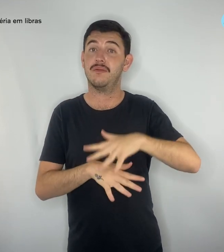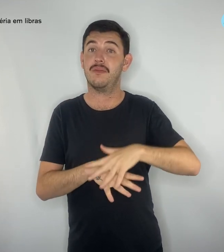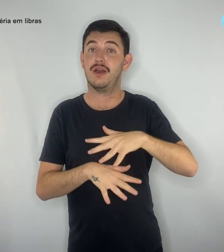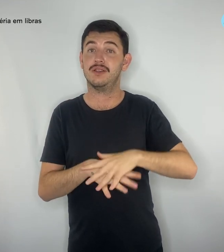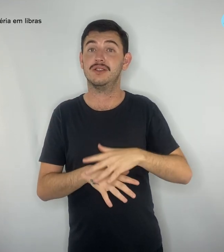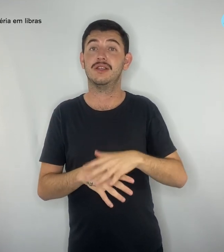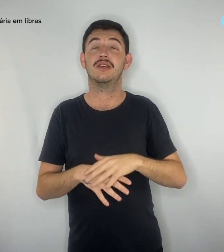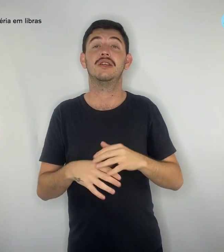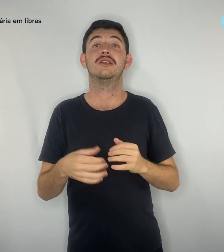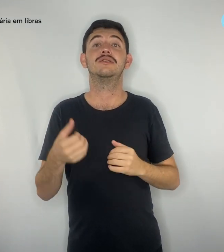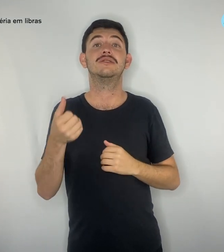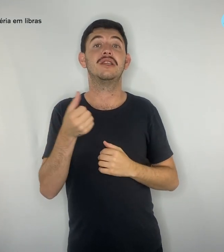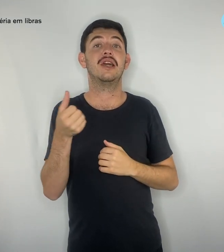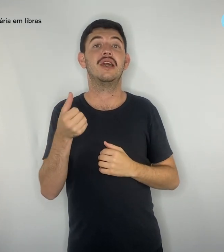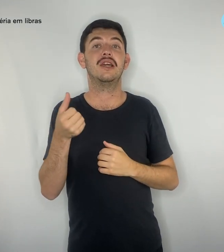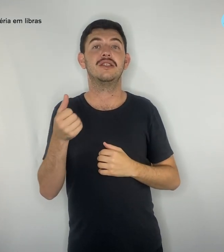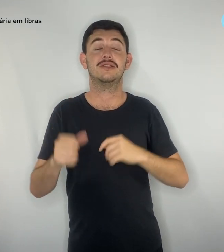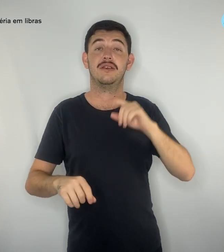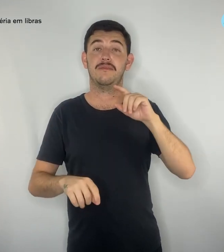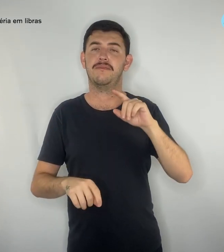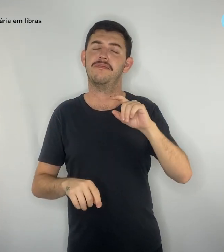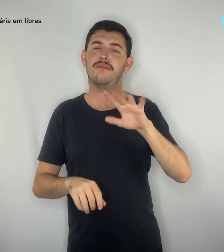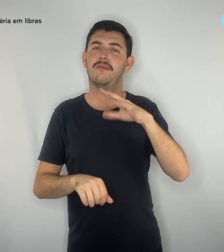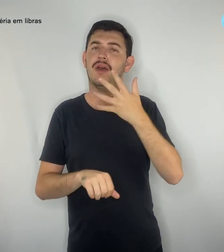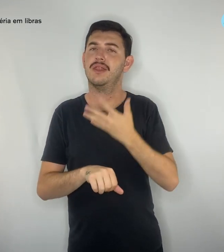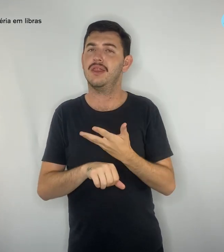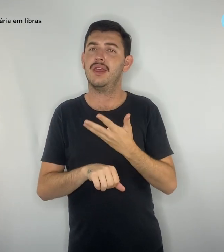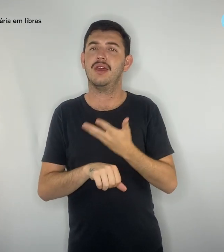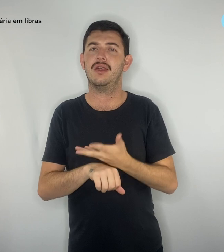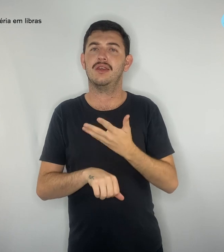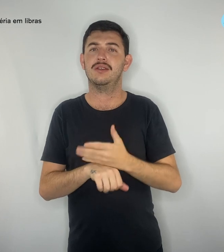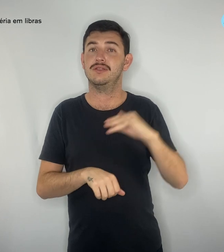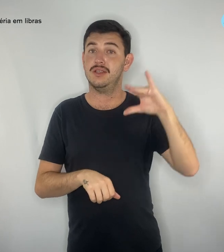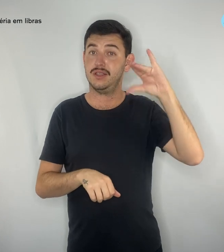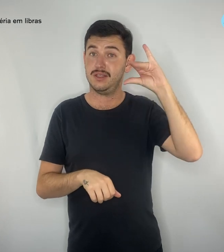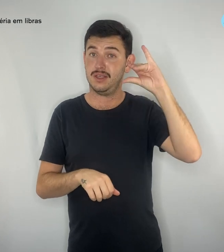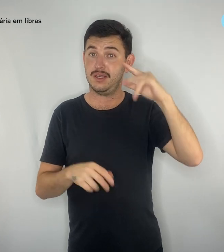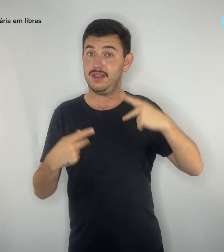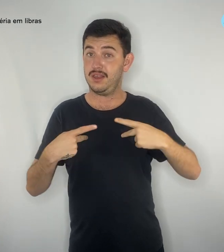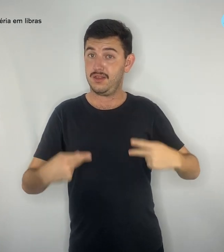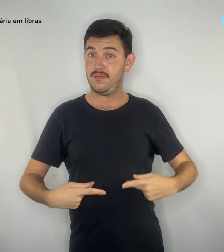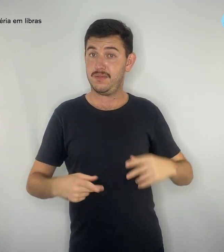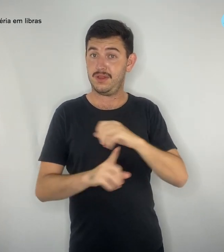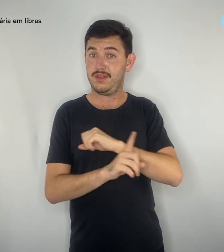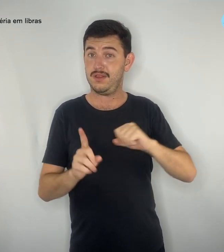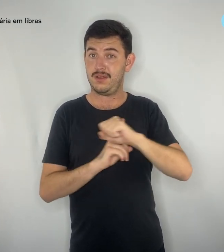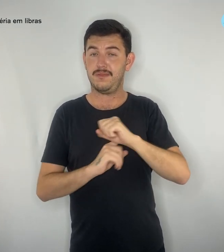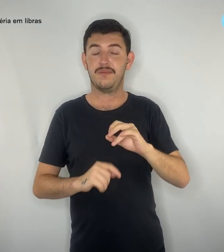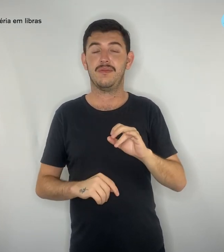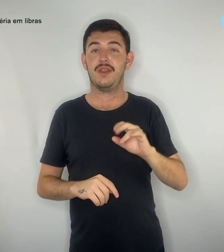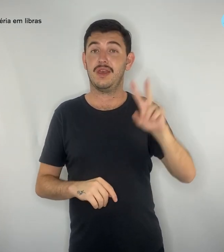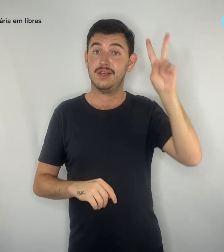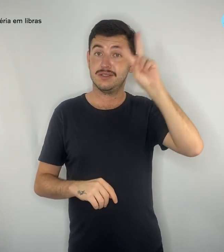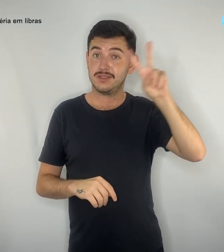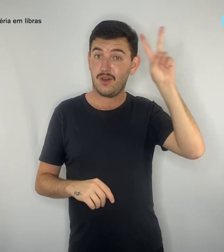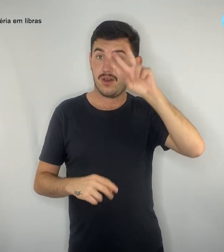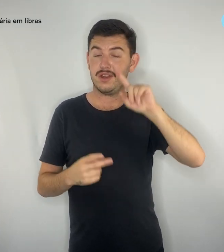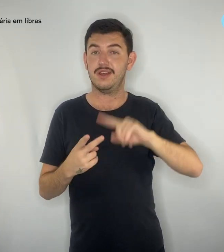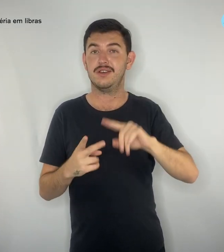humanas e sociais como história, geografia, sociologia e filosofia. 7.